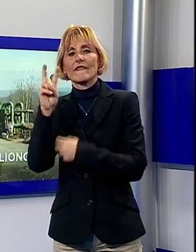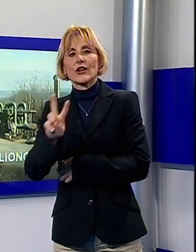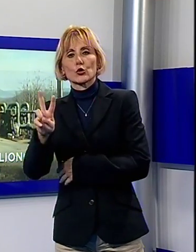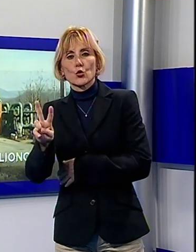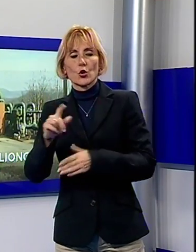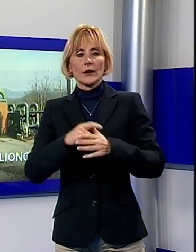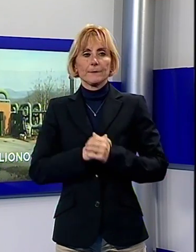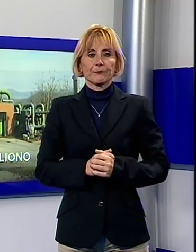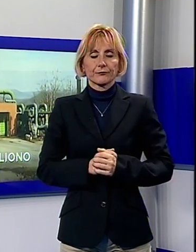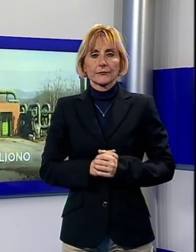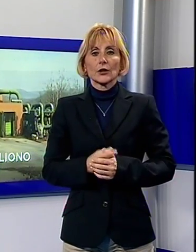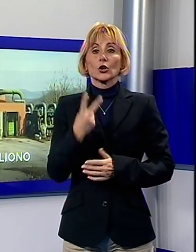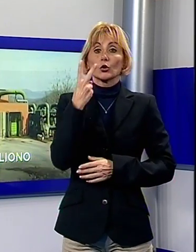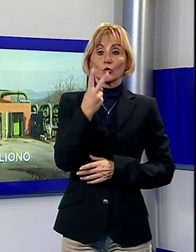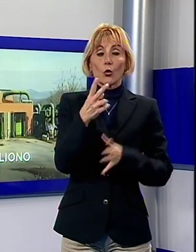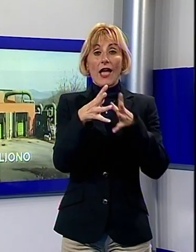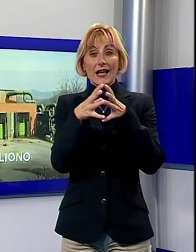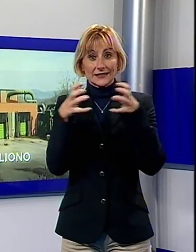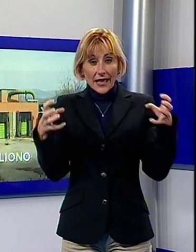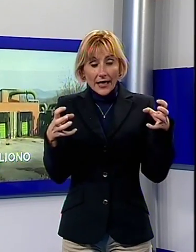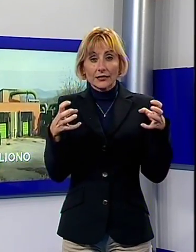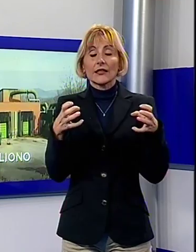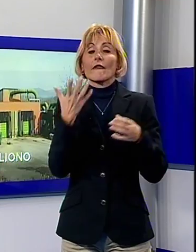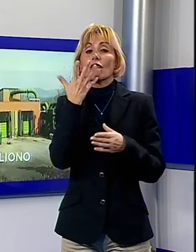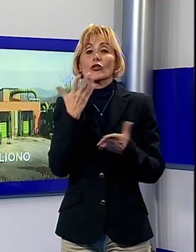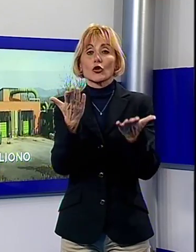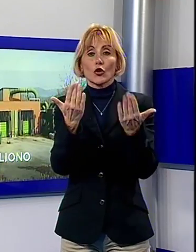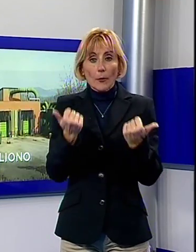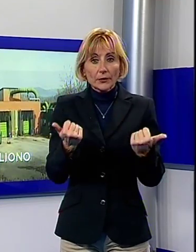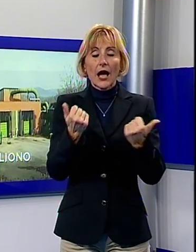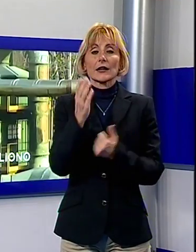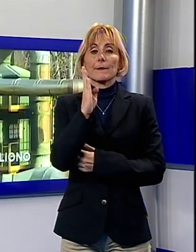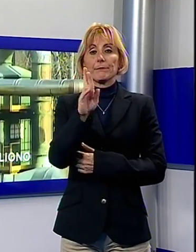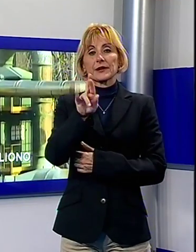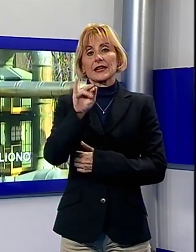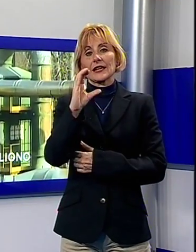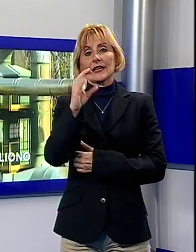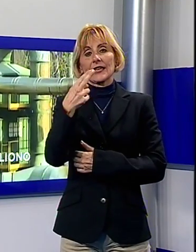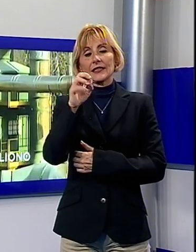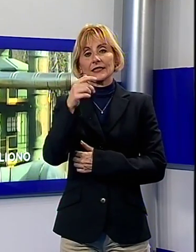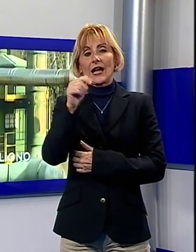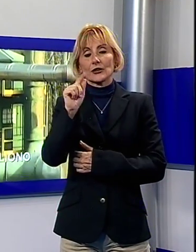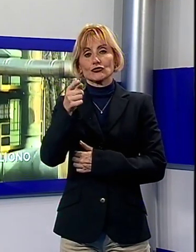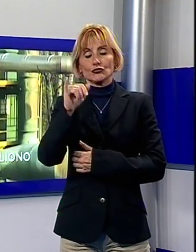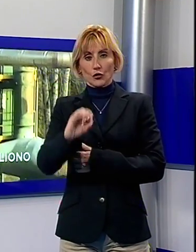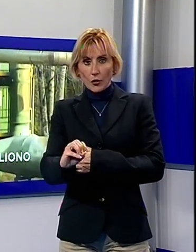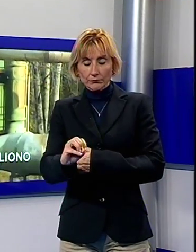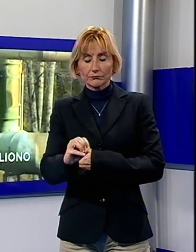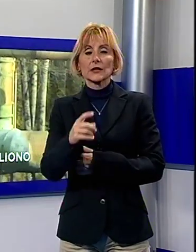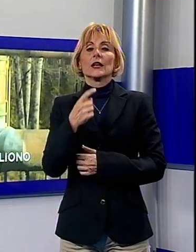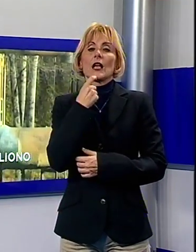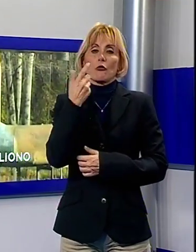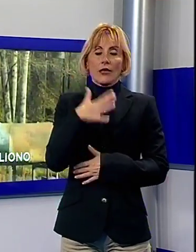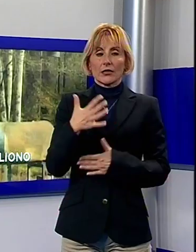Due aziende vogliono il bricchettaggio, ci sono due offerte per l'acquisto dell'impianto di Gallicano, lo ha detto il sindaco